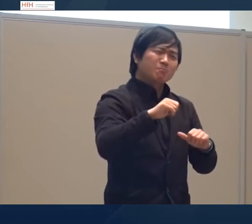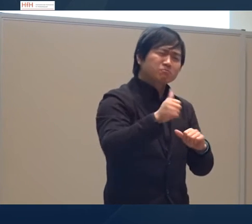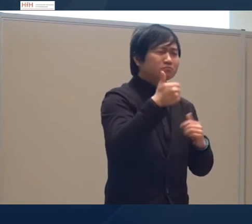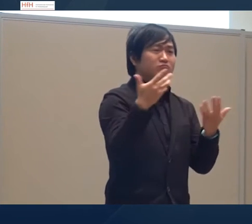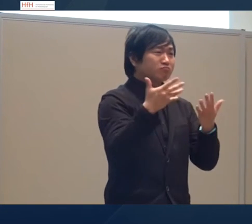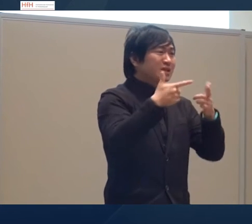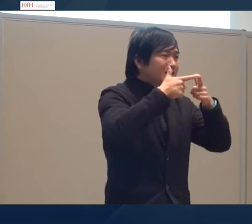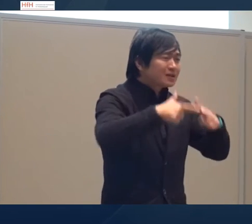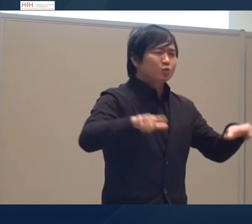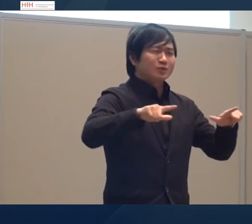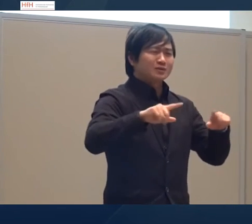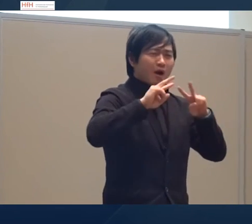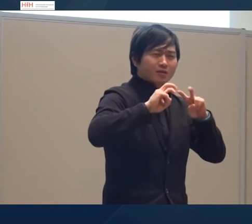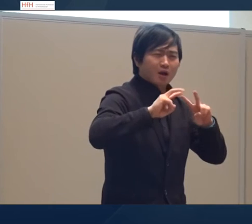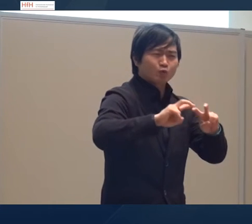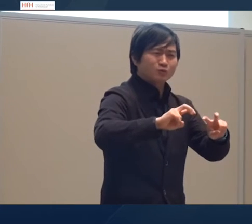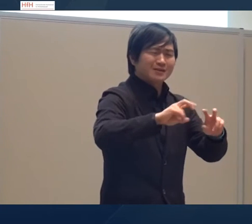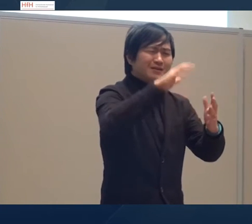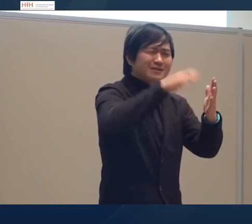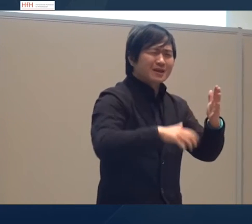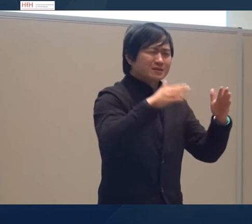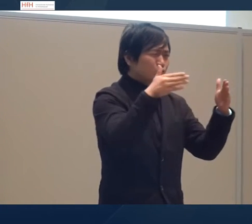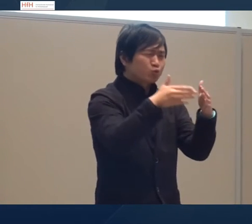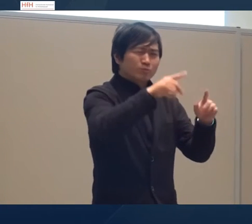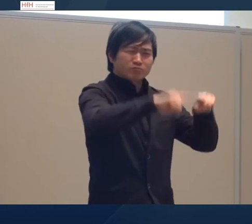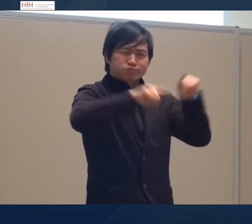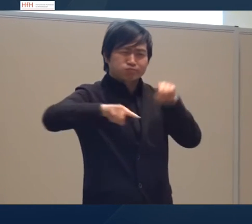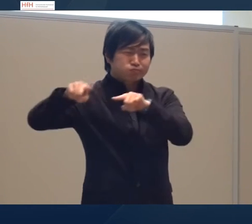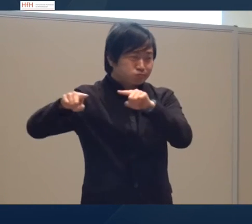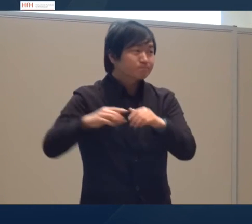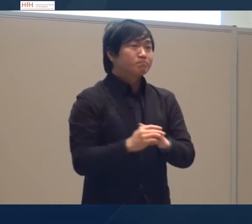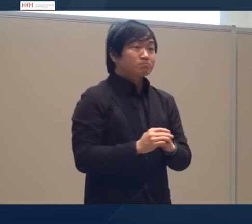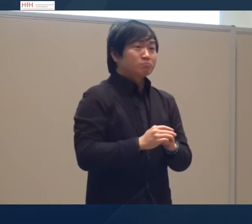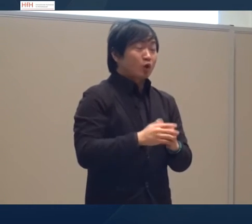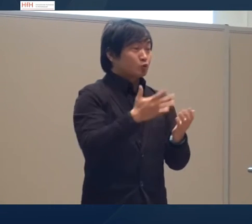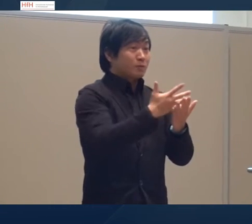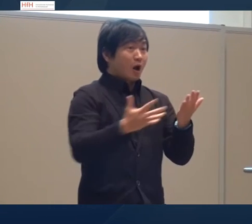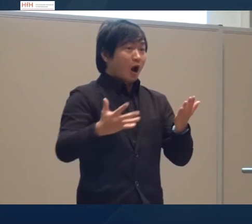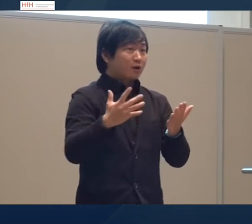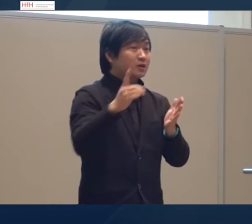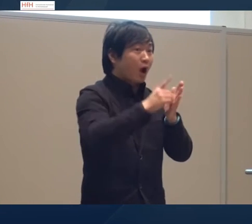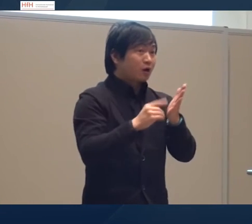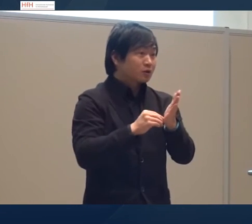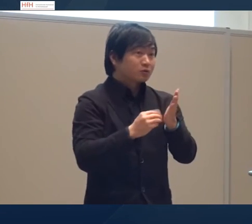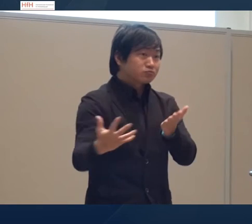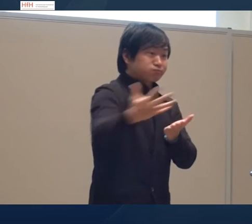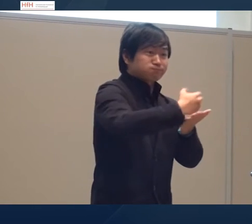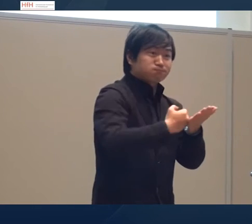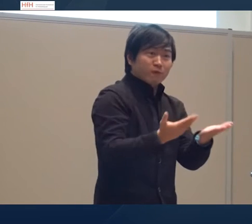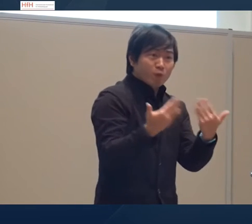Bereich der linguistischen Ebene. Wie haben wir die verschiedenen Texttypen bestimmt? Die Sprachdaten haben